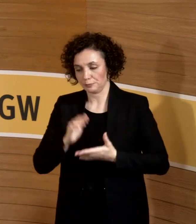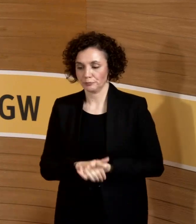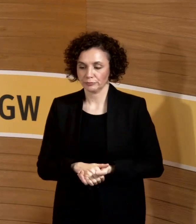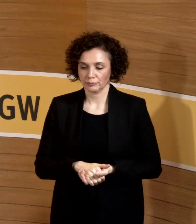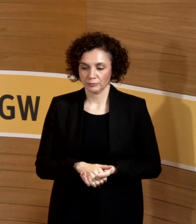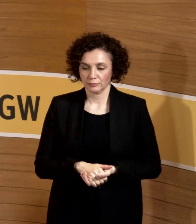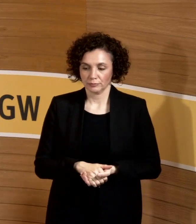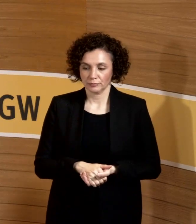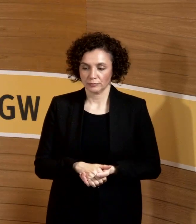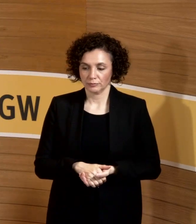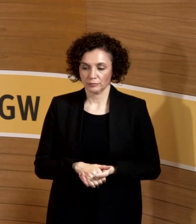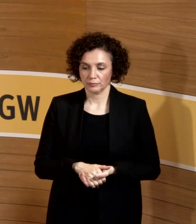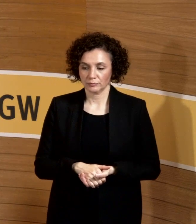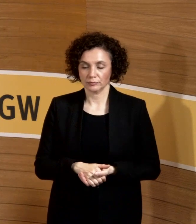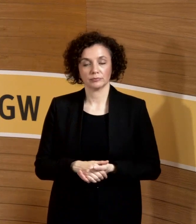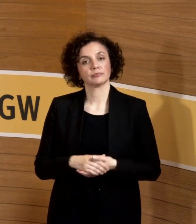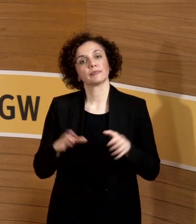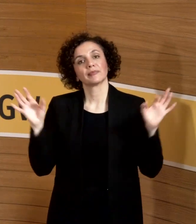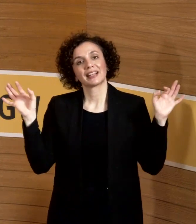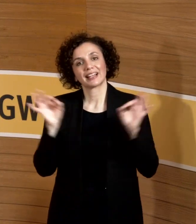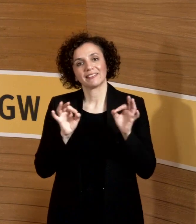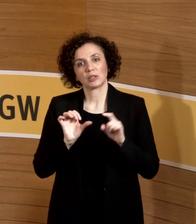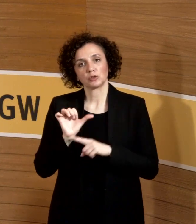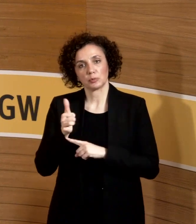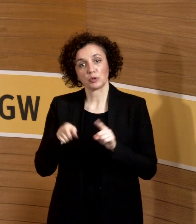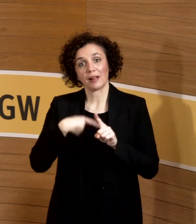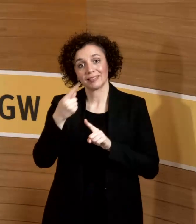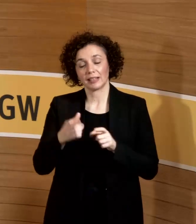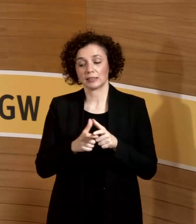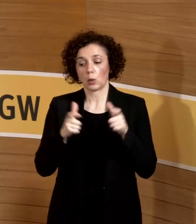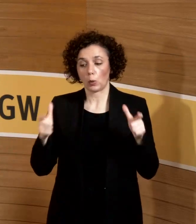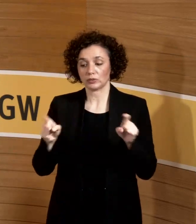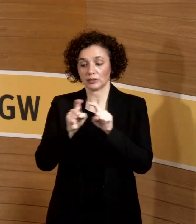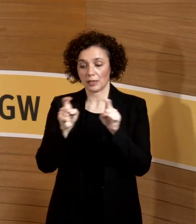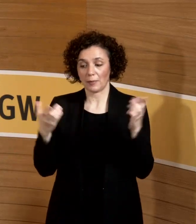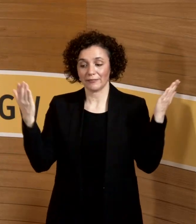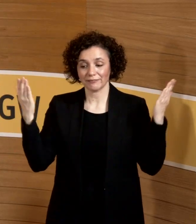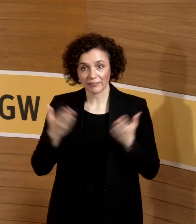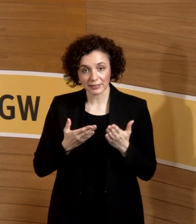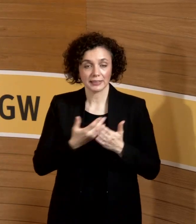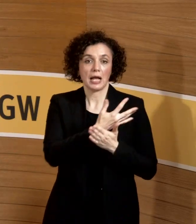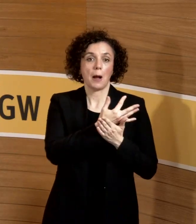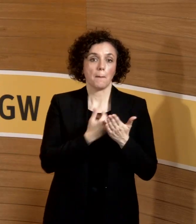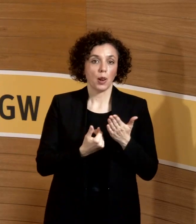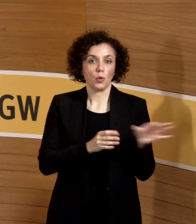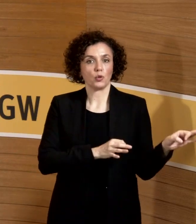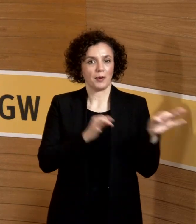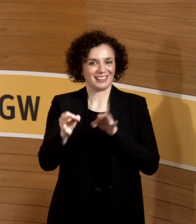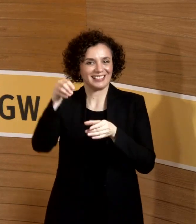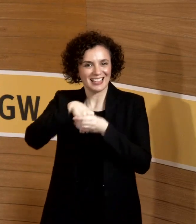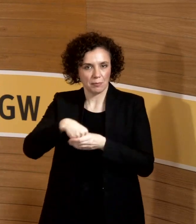Gefährdungsbeurteilung, Mutterschutz, Infektionsgefährdung, das nächste große Thema ist halt Gefährdung durch blutübertragbare Erkrankungen,